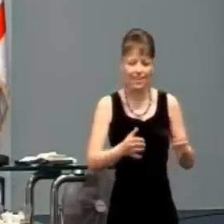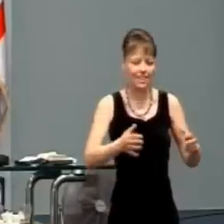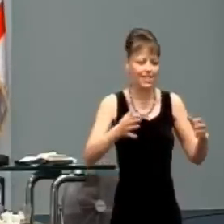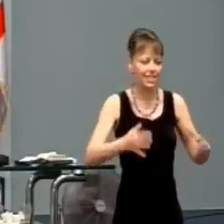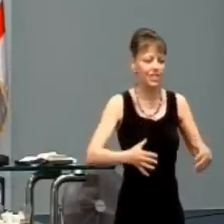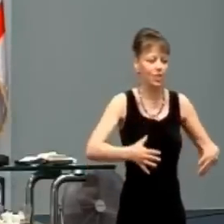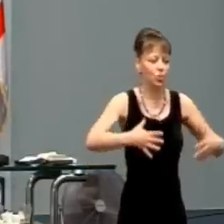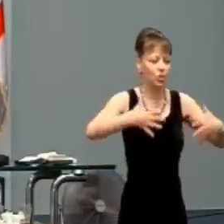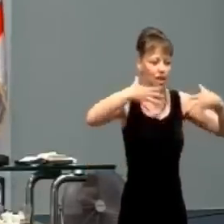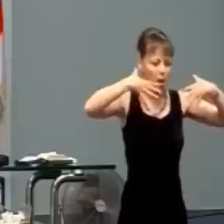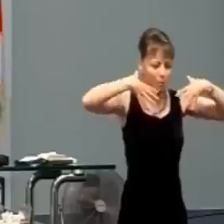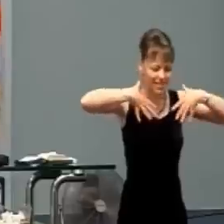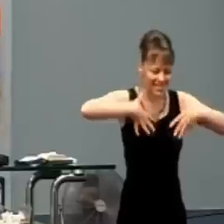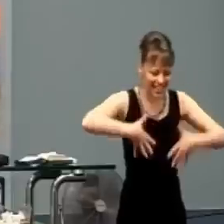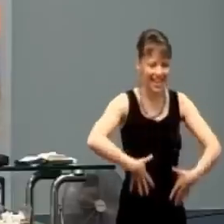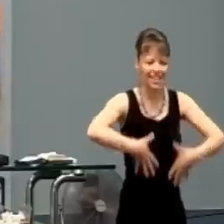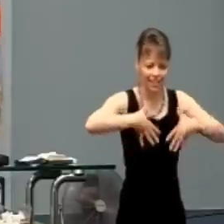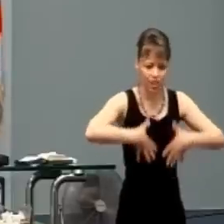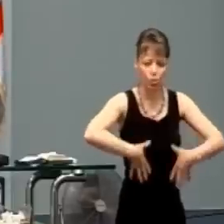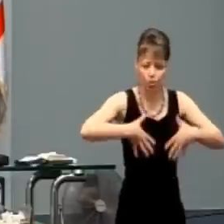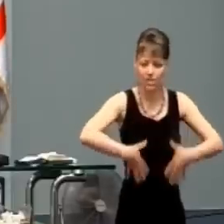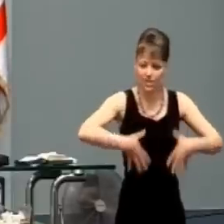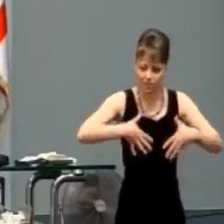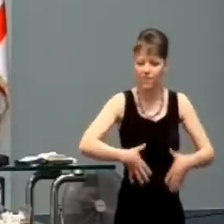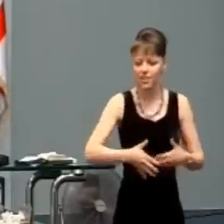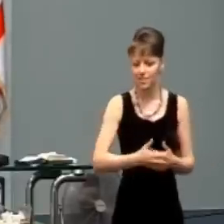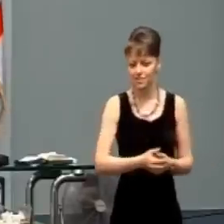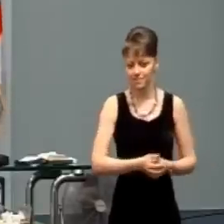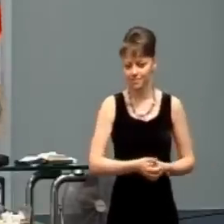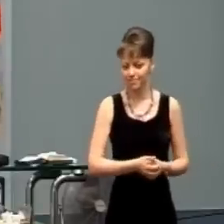To je moc, ktorá vo vás prebýva.